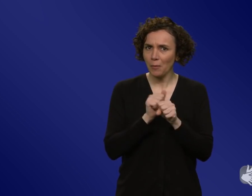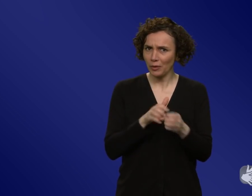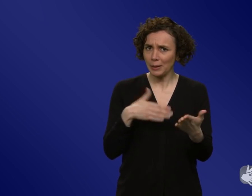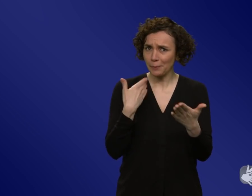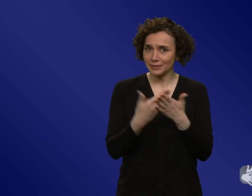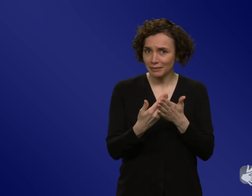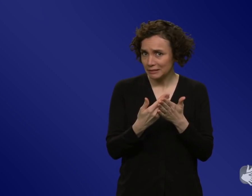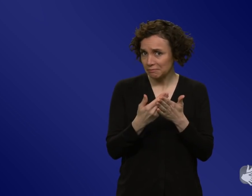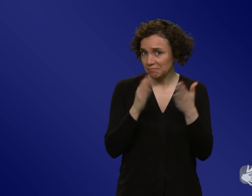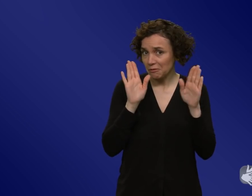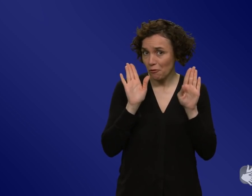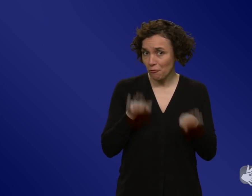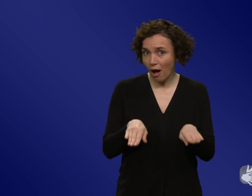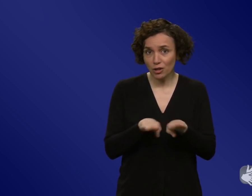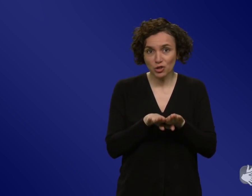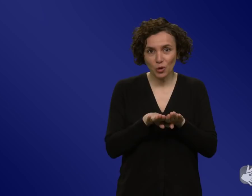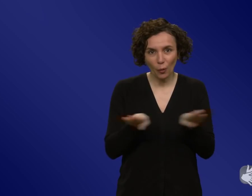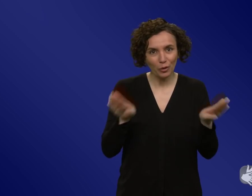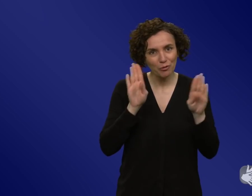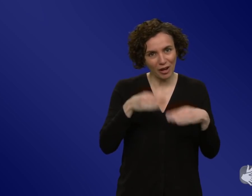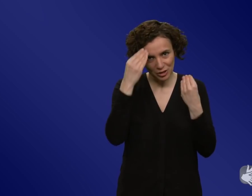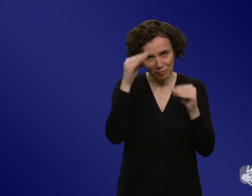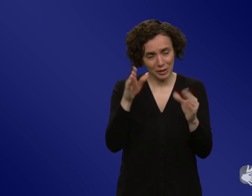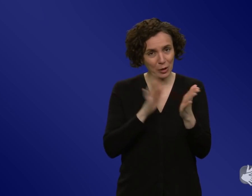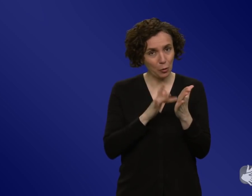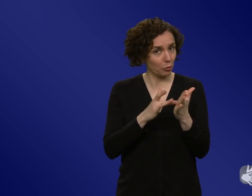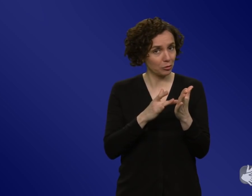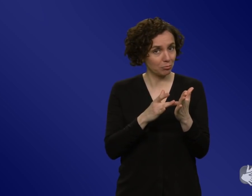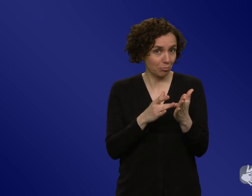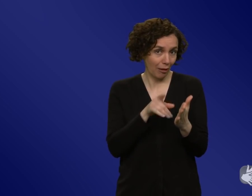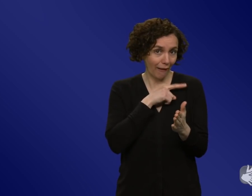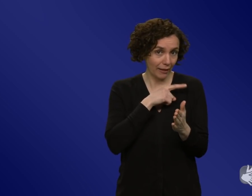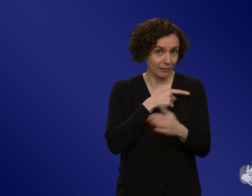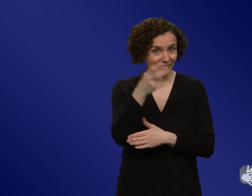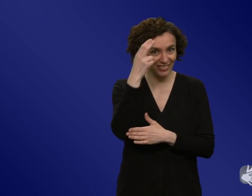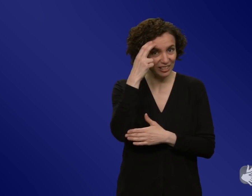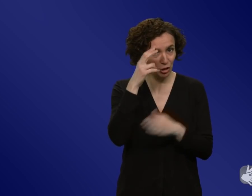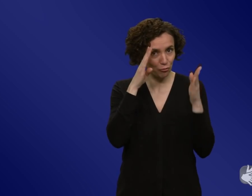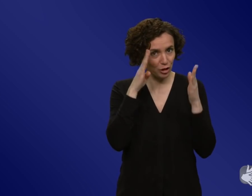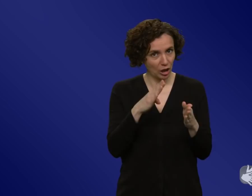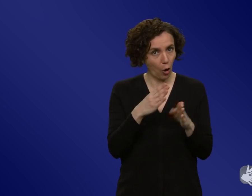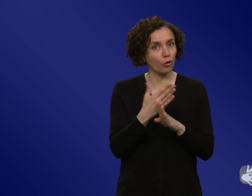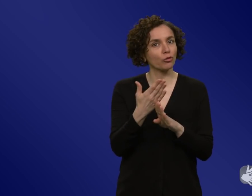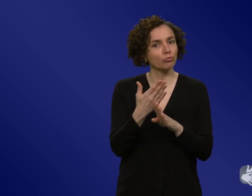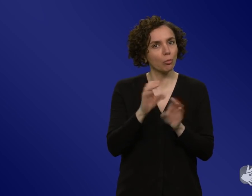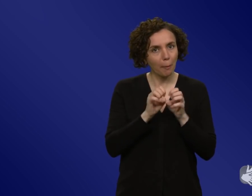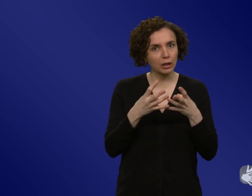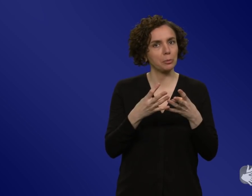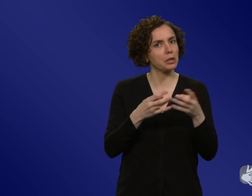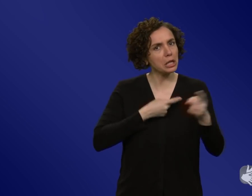wurde, weil das Vertrauen in Wissenschaft ist ja messbar relativ groß eigentlich gewesen in der Pandemie. Also ich glaube, wir haben in der